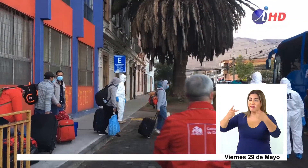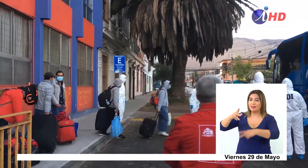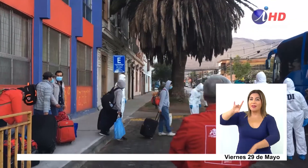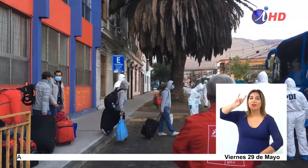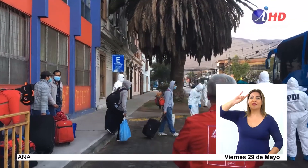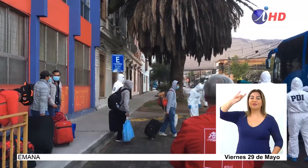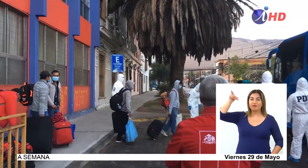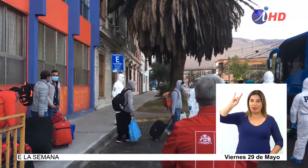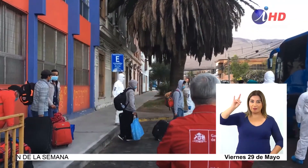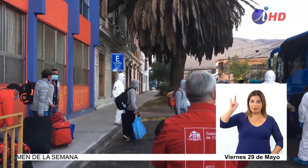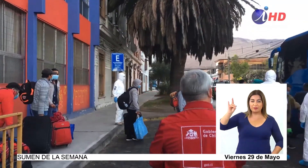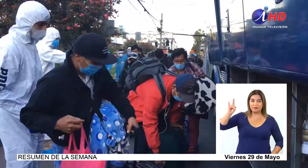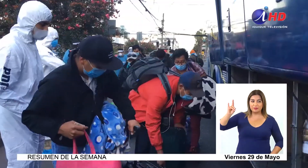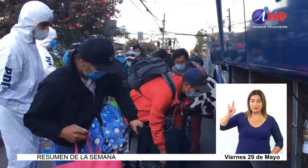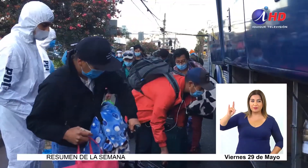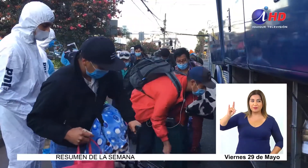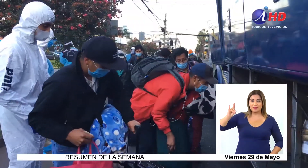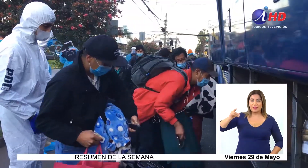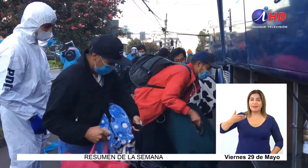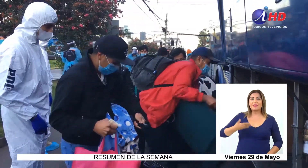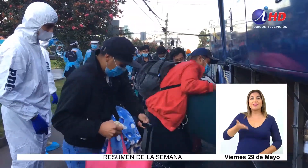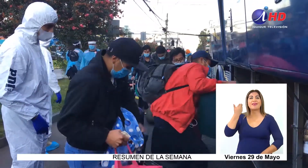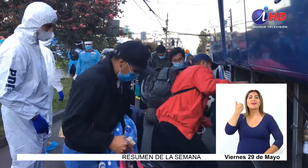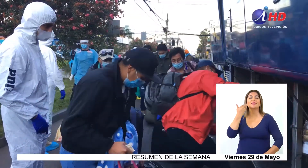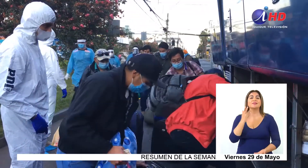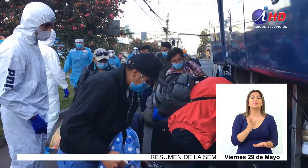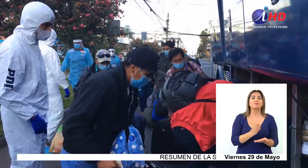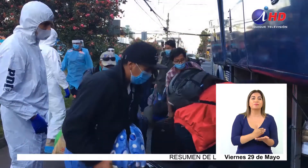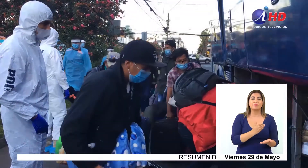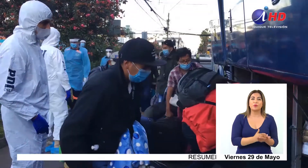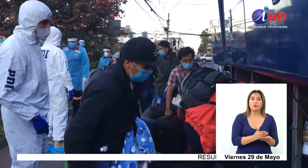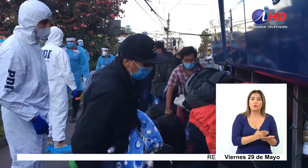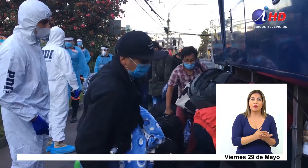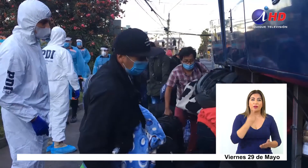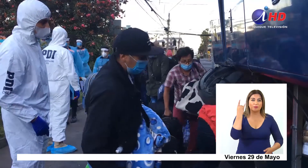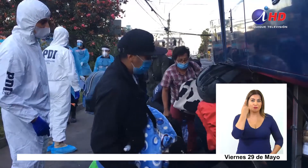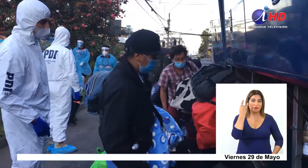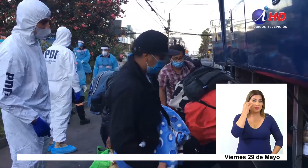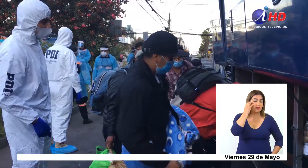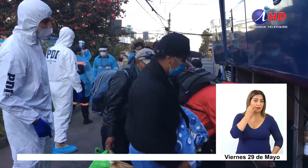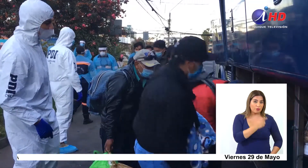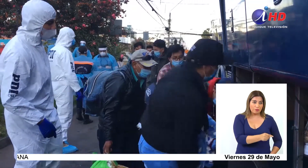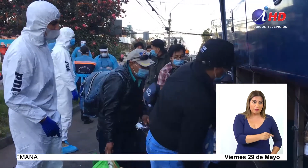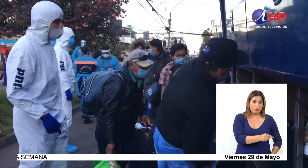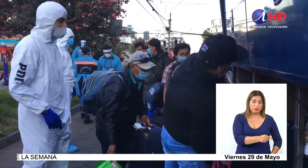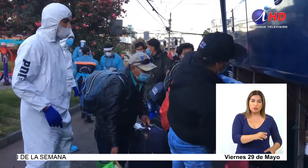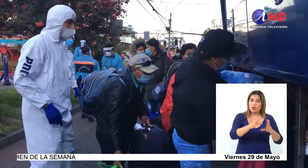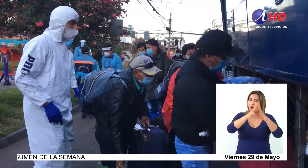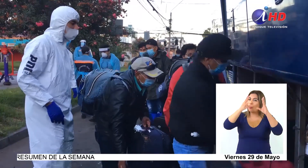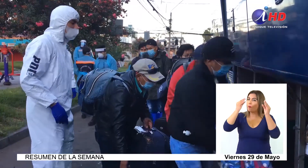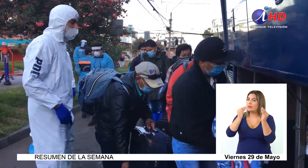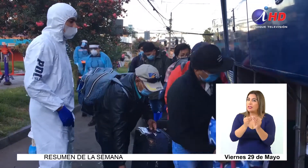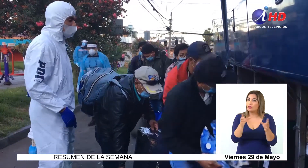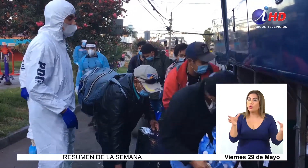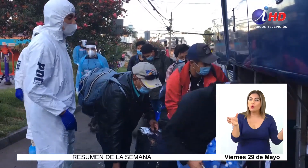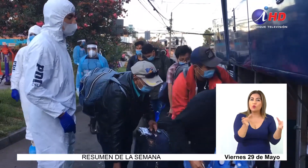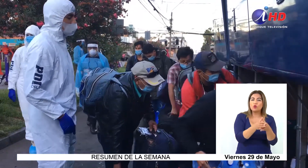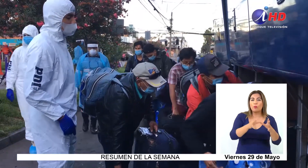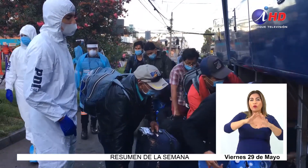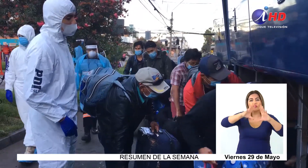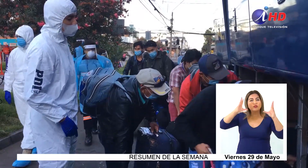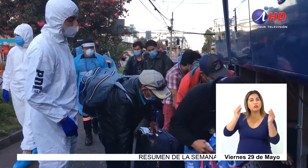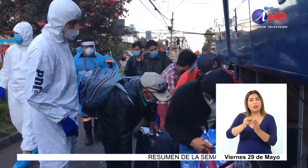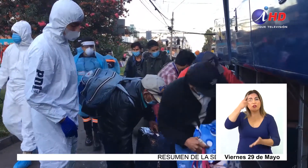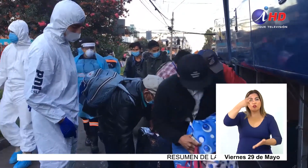con los ciudadanos bolivianos que se encontraban en la residencia sanitaria del Colegio UNAP, completando con este grupo un total